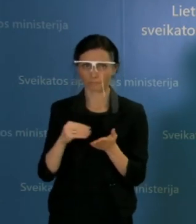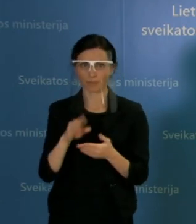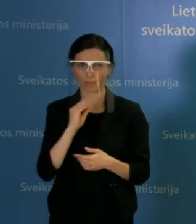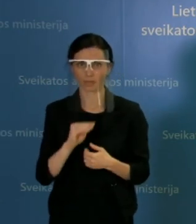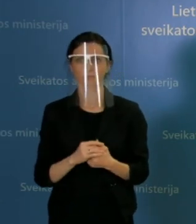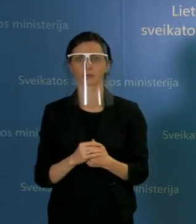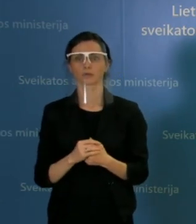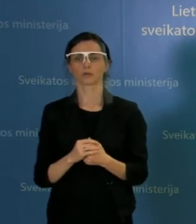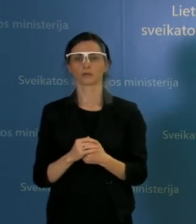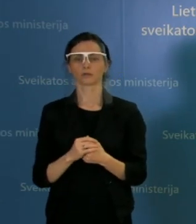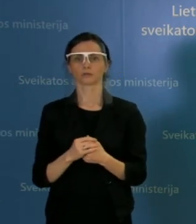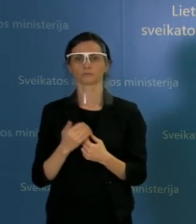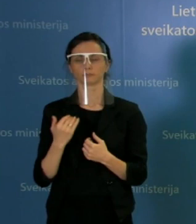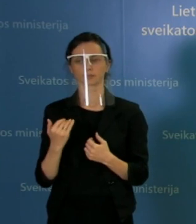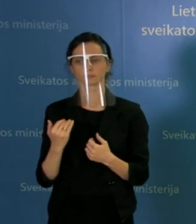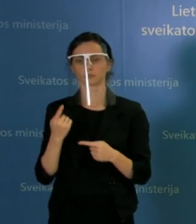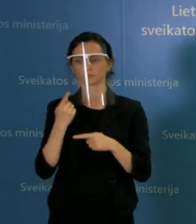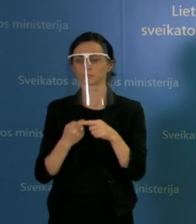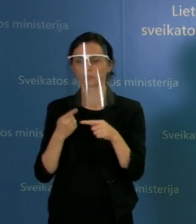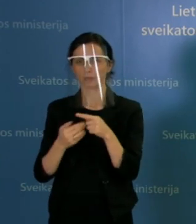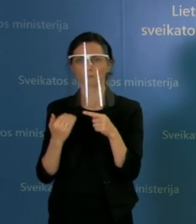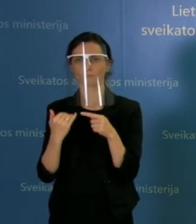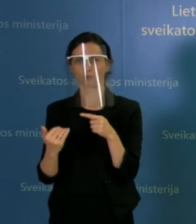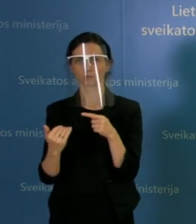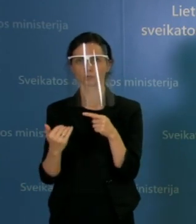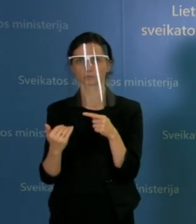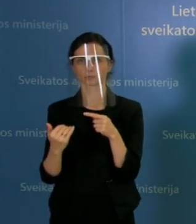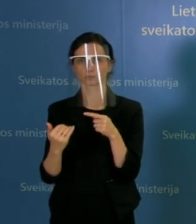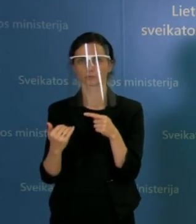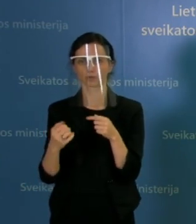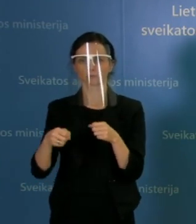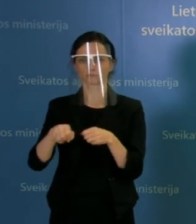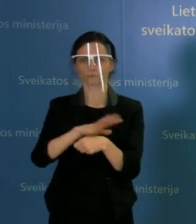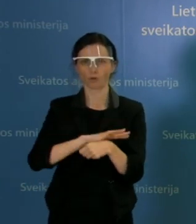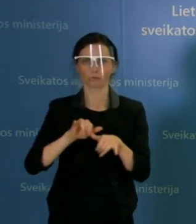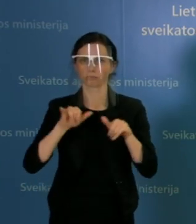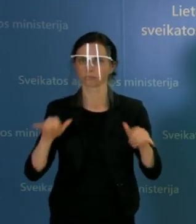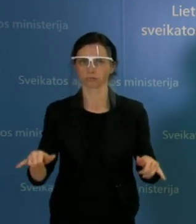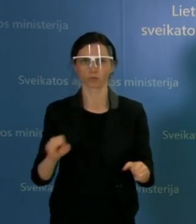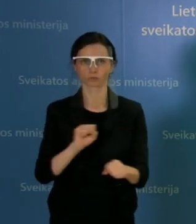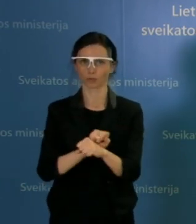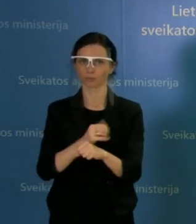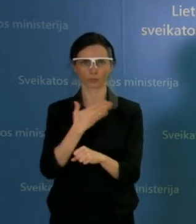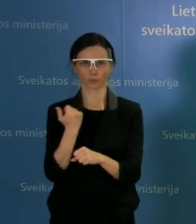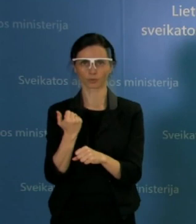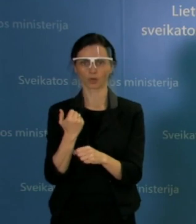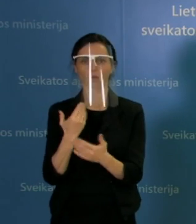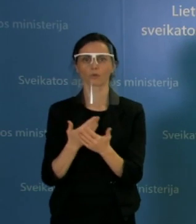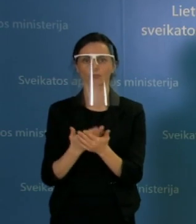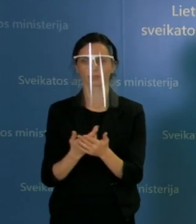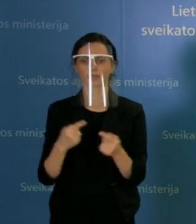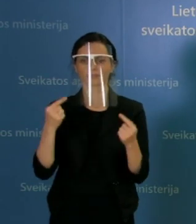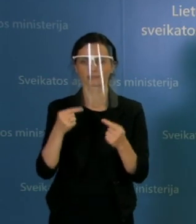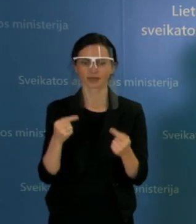priemonės niekaip nepaneigia poreikio stabdyti viruso patį plitimą. Nes virusas splinta ne per